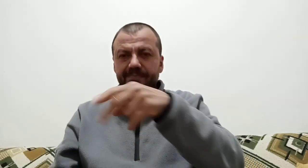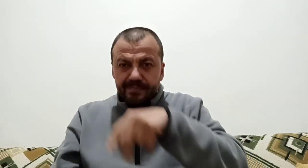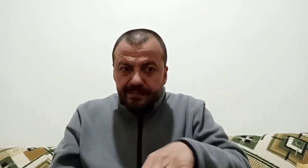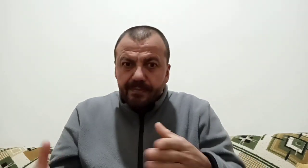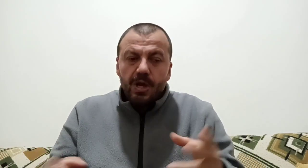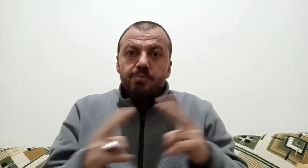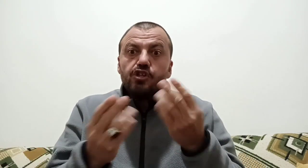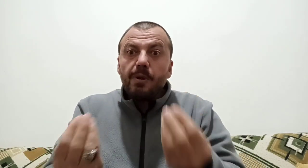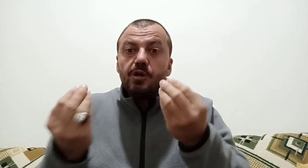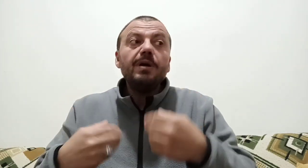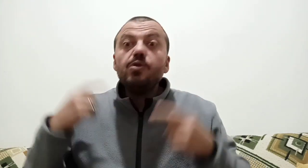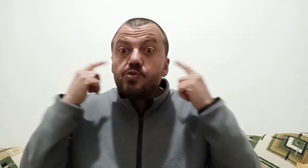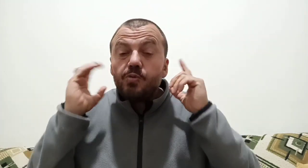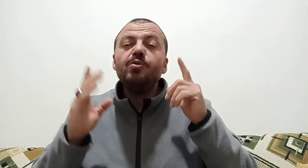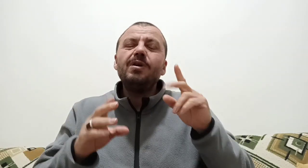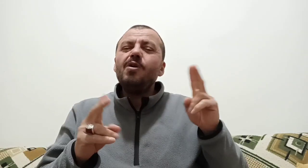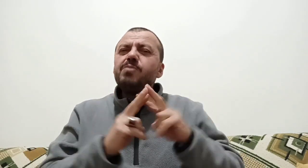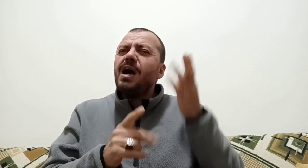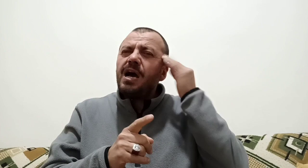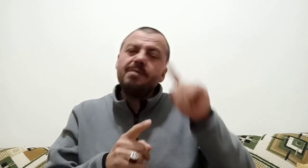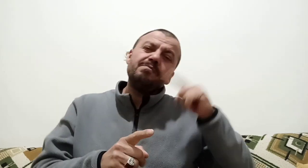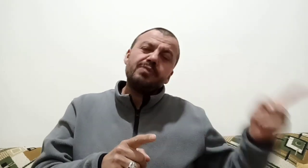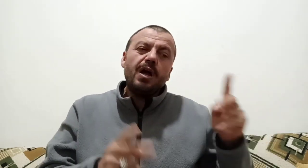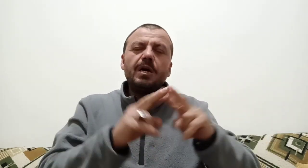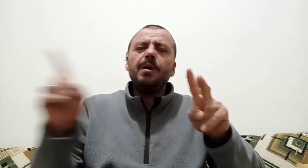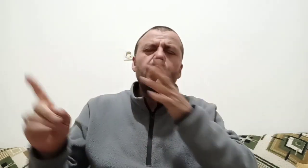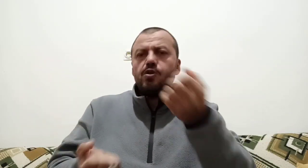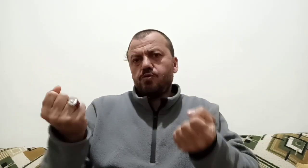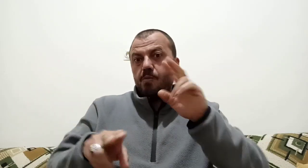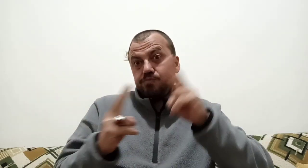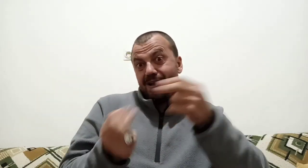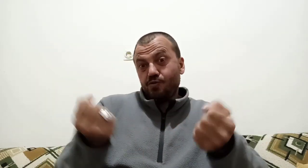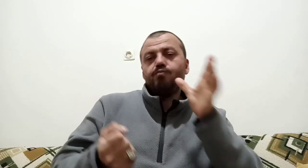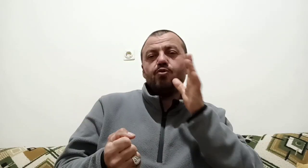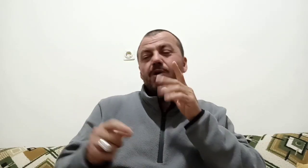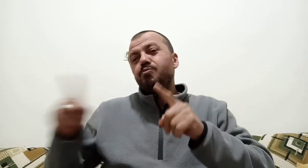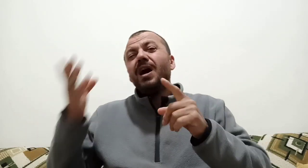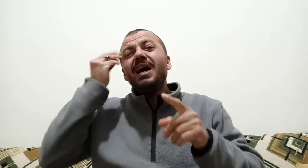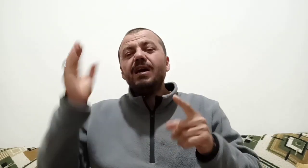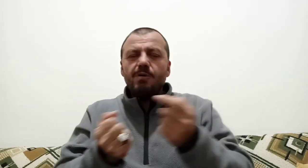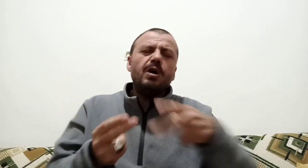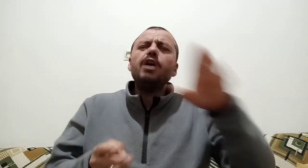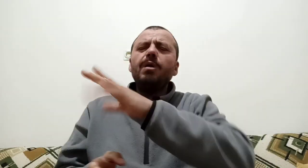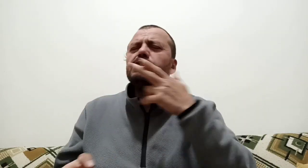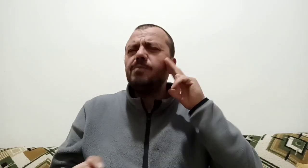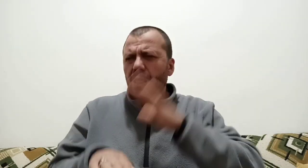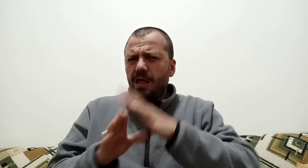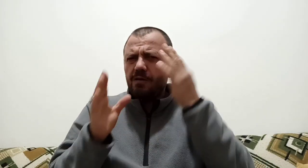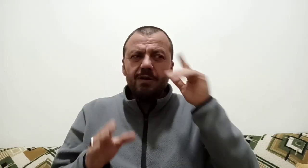bisikletle durduruyorlar bir şeyler söylüyorlar ama tabi ben duymuyorum dediğinde yine